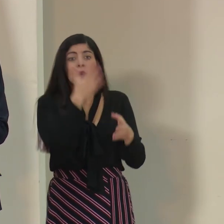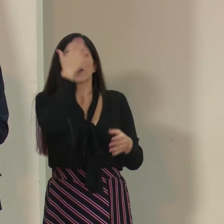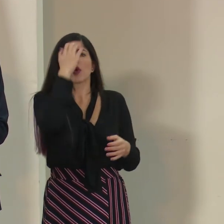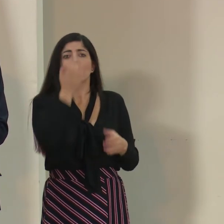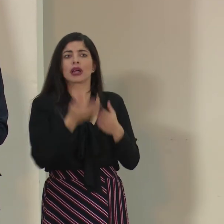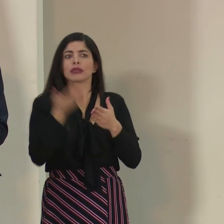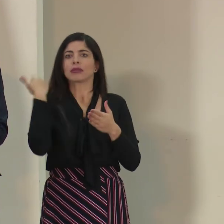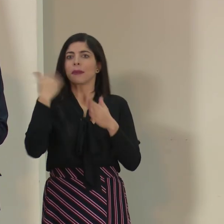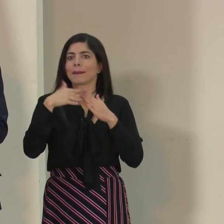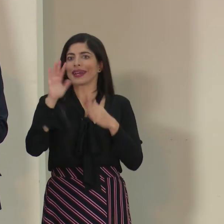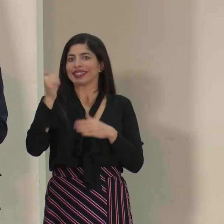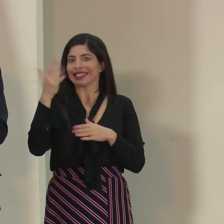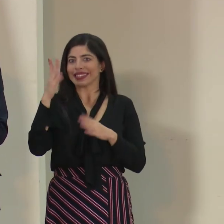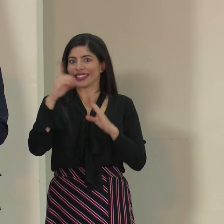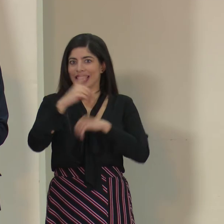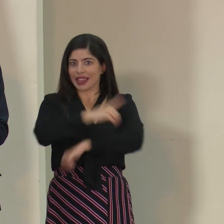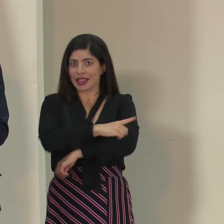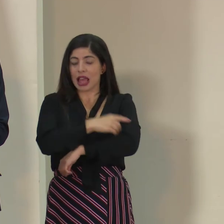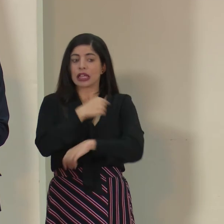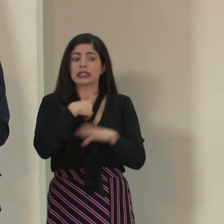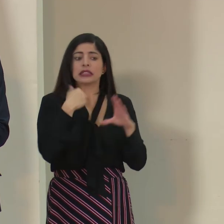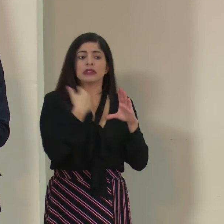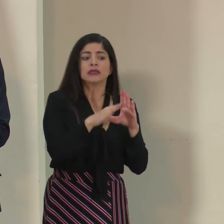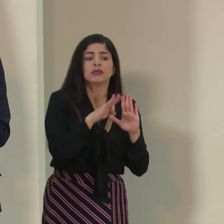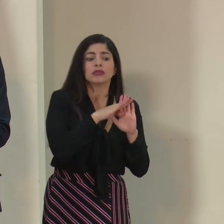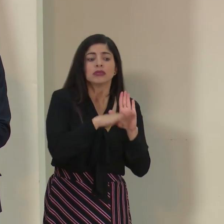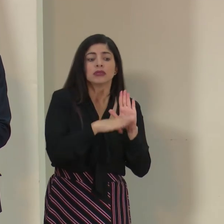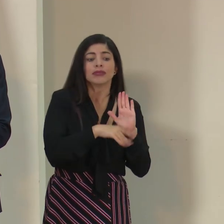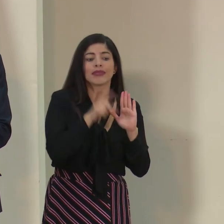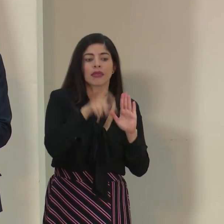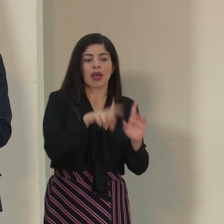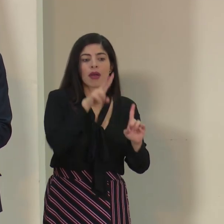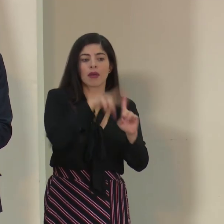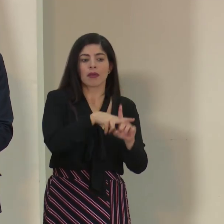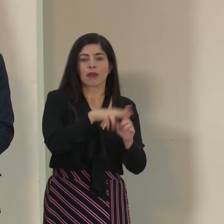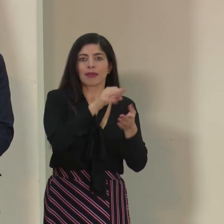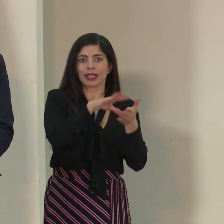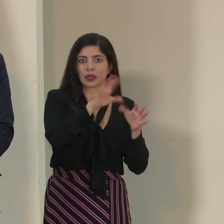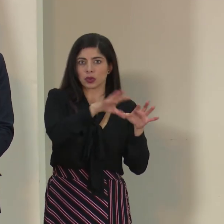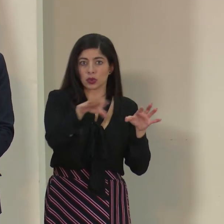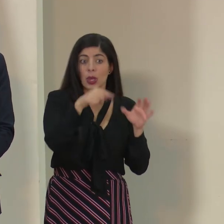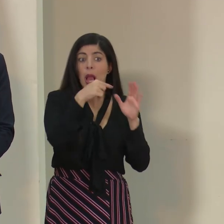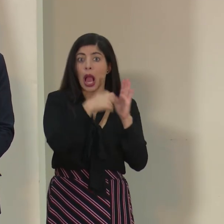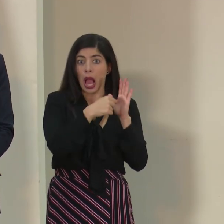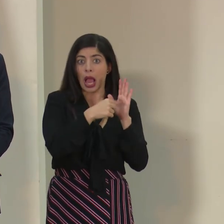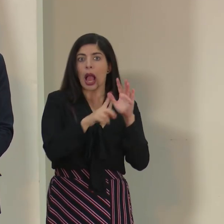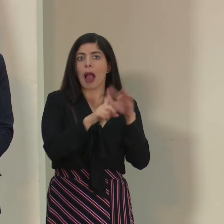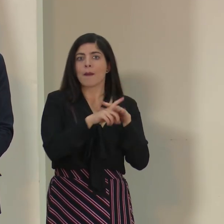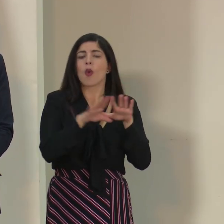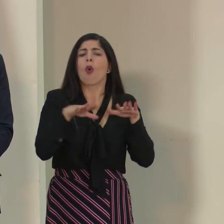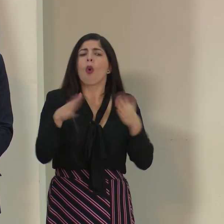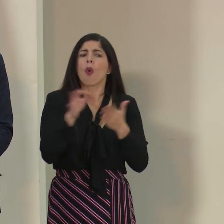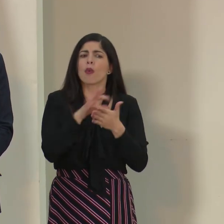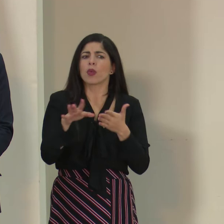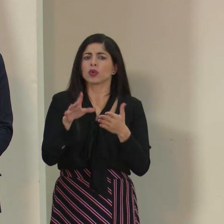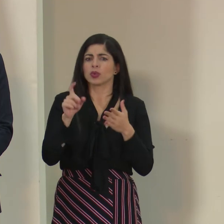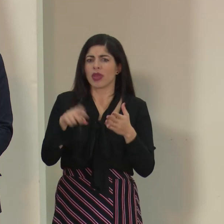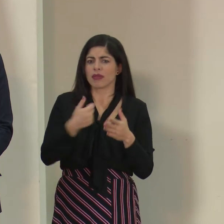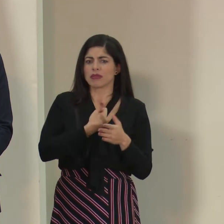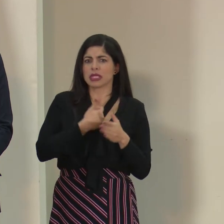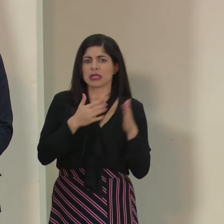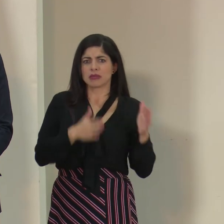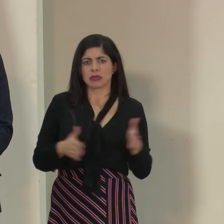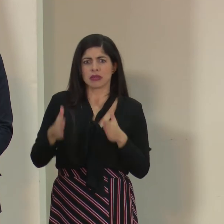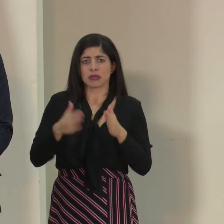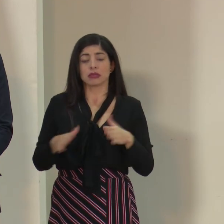hace ya más de 15 días los protocolos que hicimos para centros educativos y ahí está contemplado cómo tiene que organizarse un centro educativo. Hemos